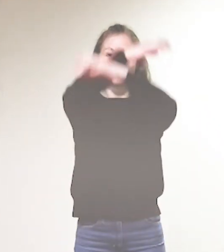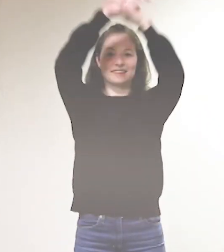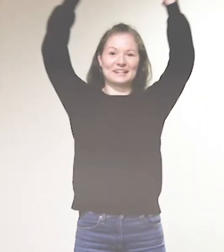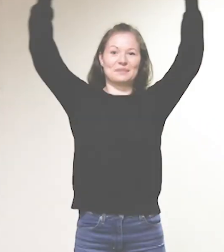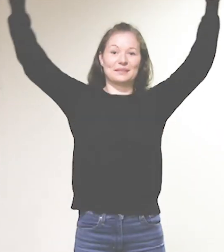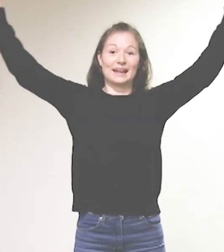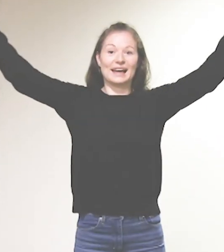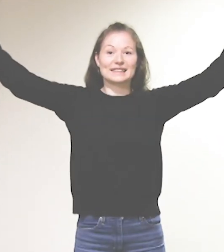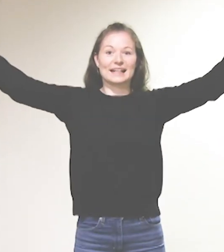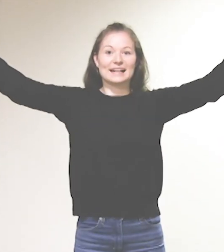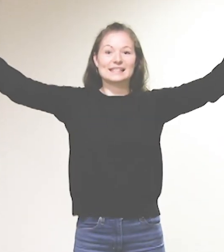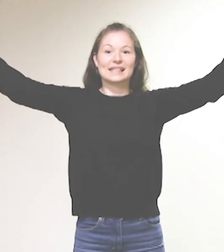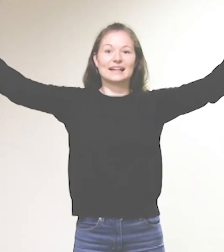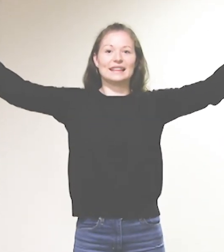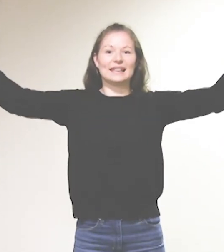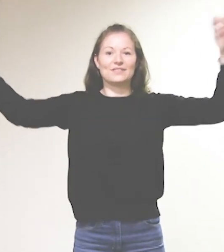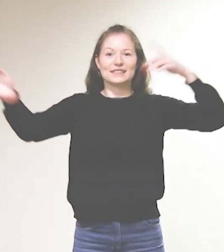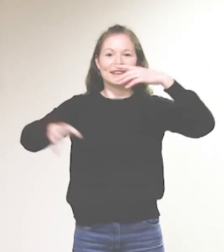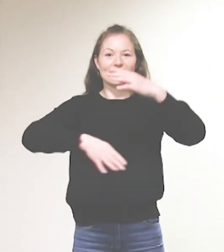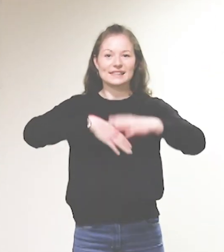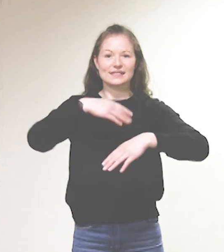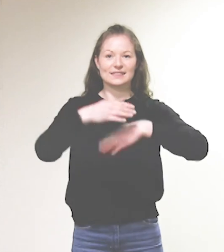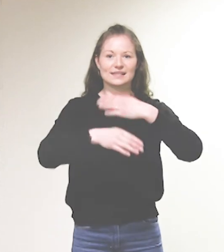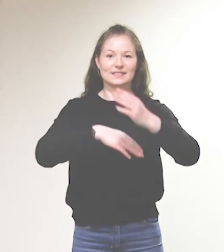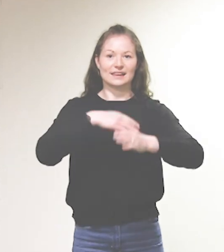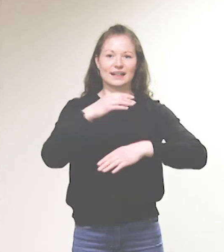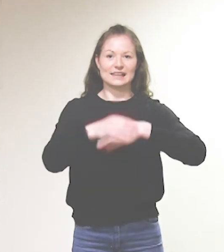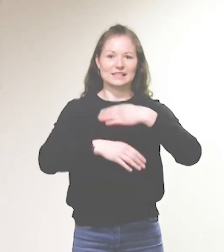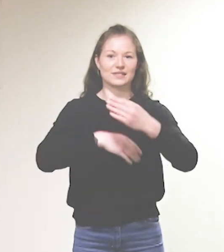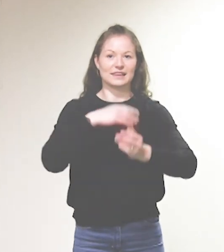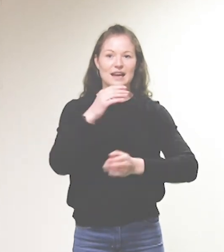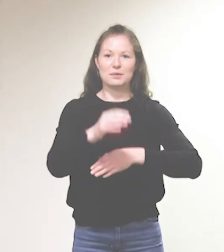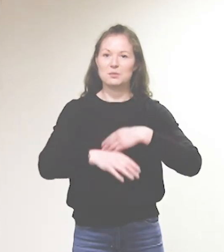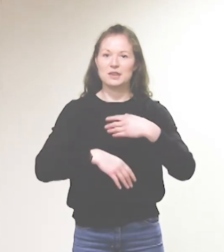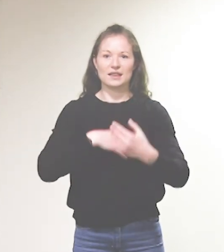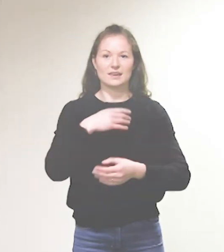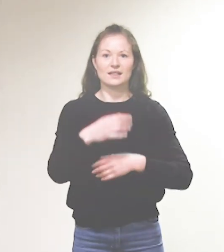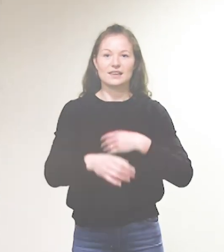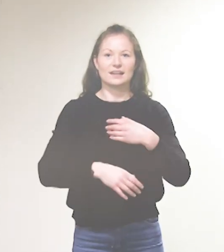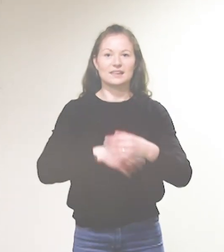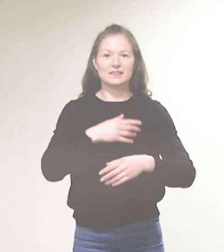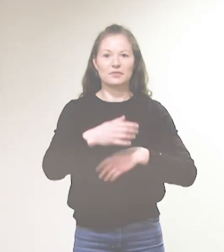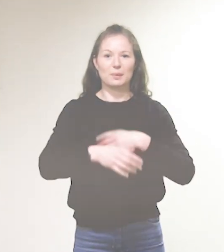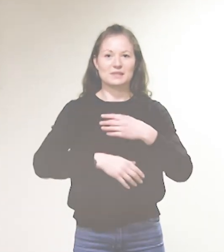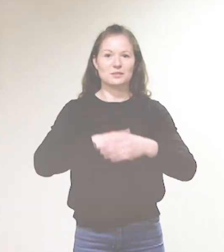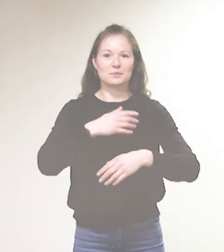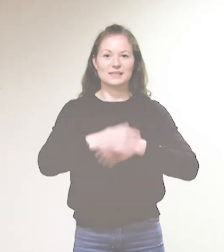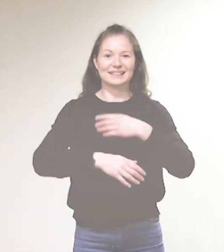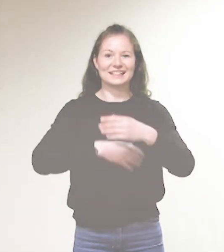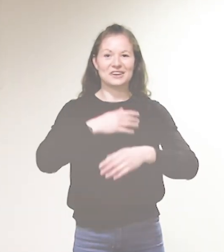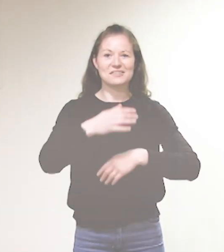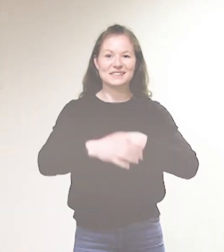In Herrlichkeit. In Ewigkeit. Da kreisen wir die Arme übereinander. Kennt ihr, wenn man das Däumchen dreht in groß.